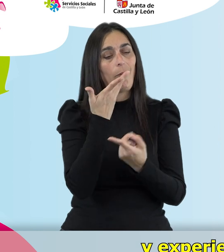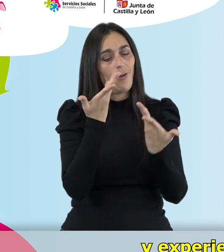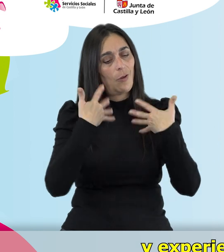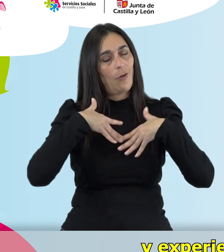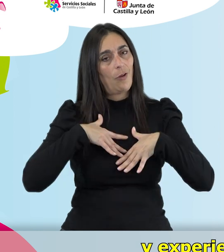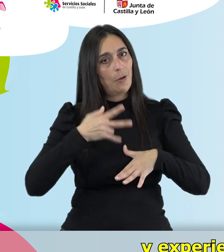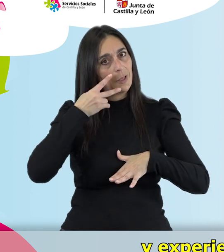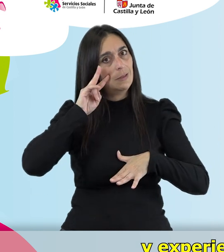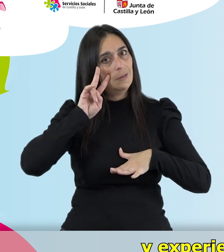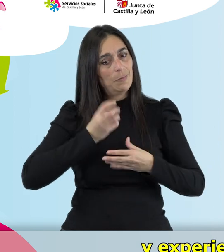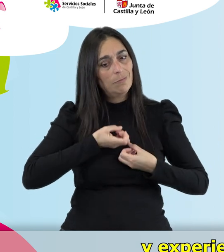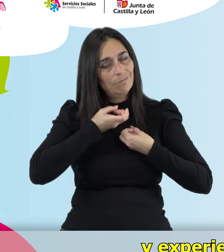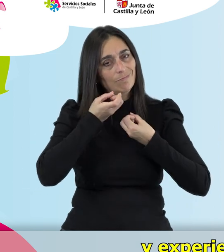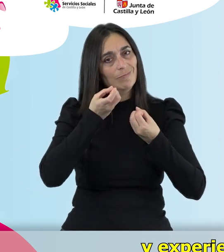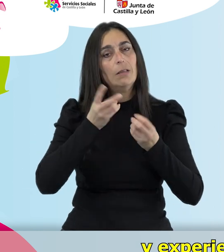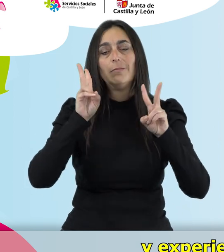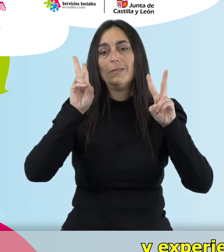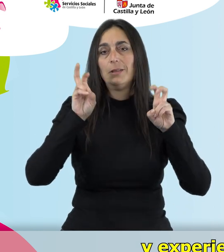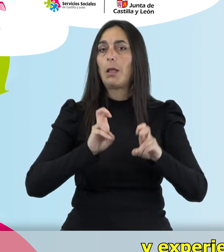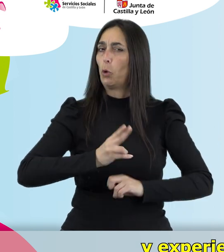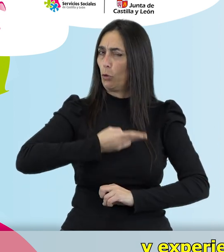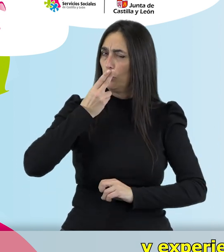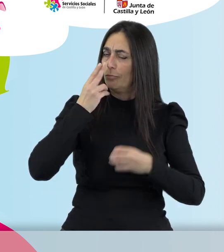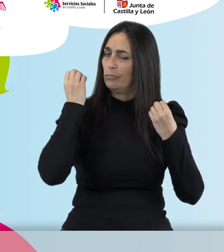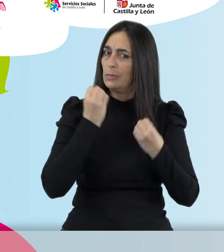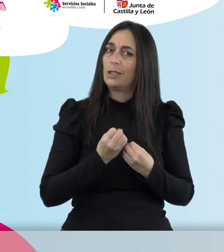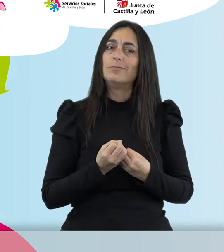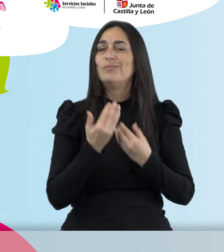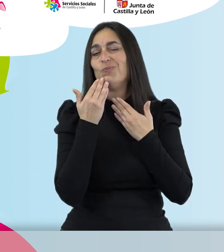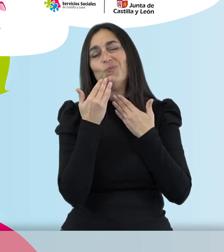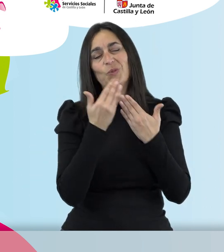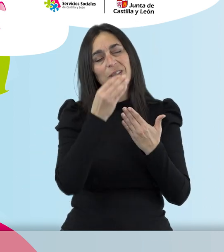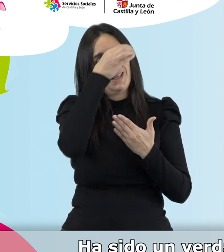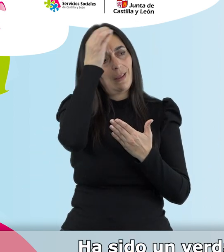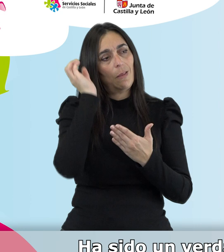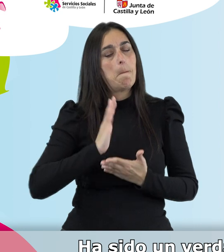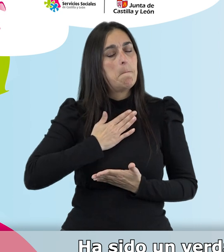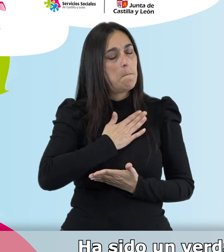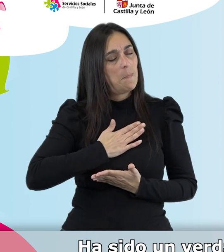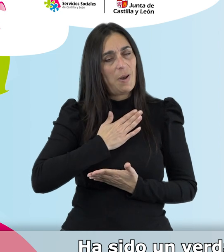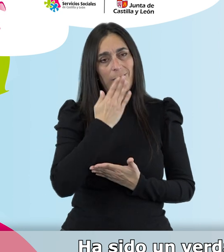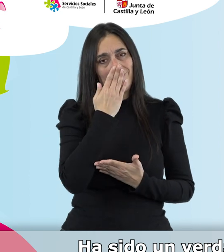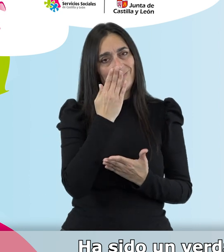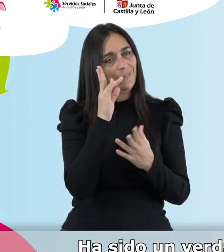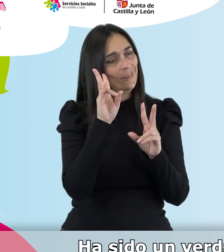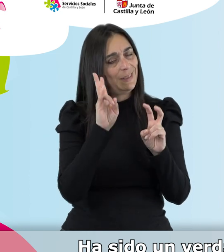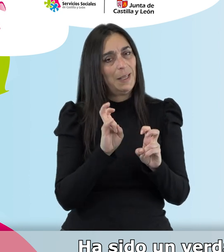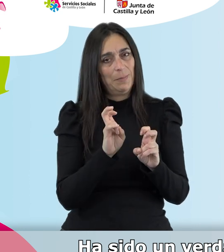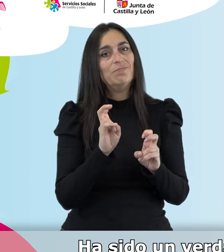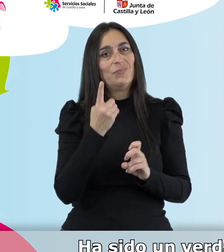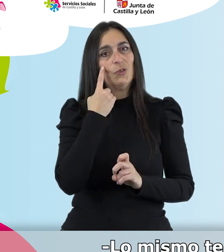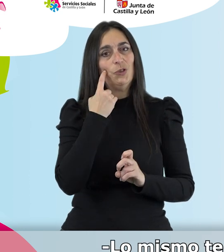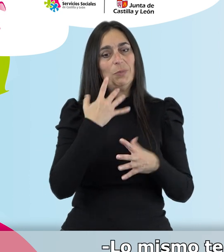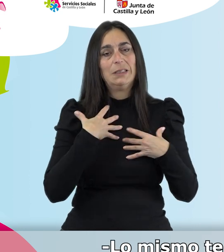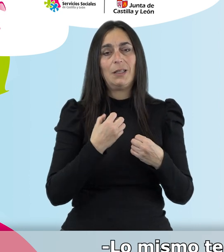conocimiento y experiencias sobre un tema tan interesante. Muchas gracias, Concha, ha sido un verdadero placer hablar de los hábitos